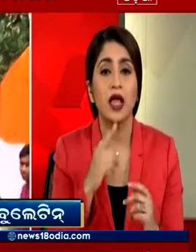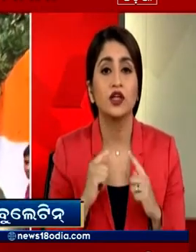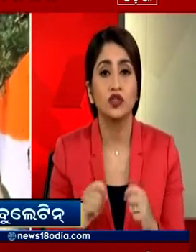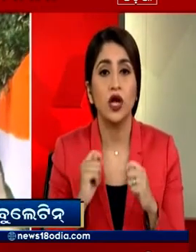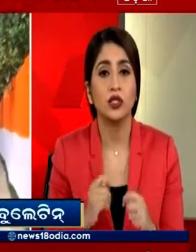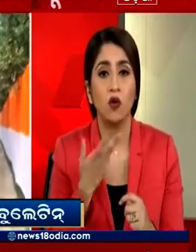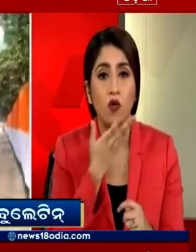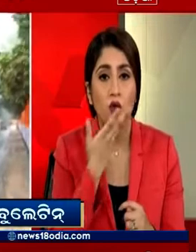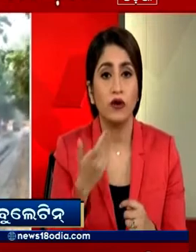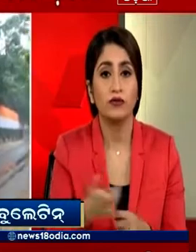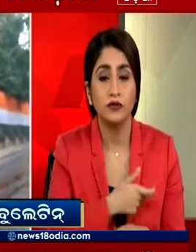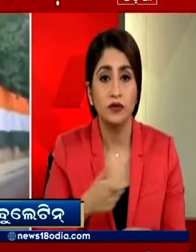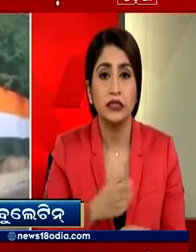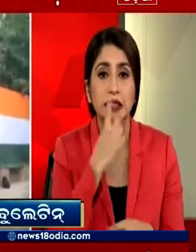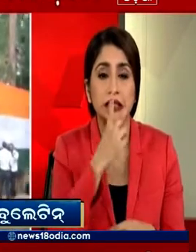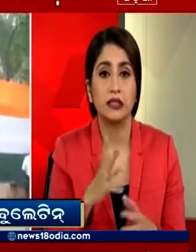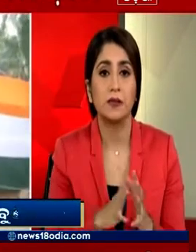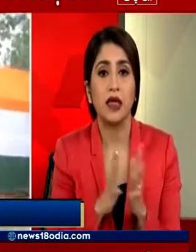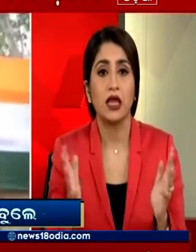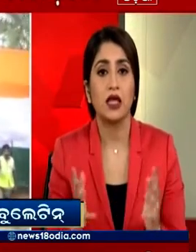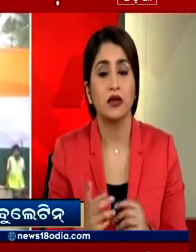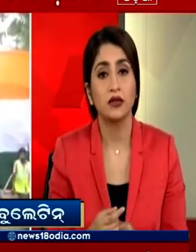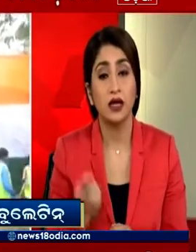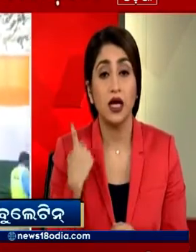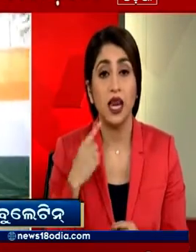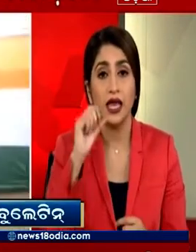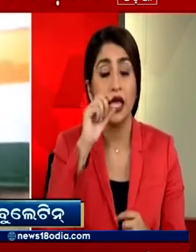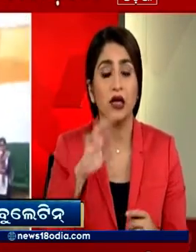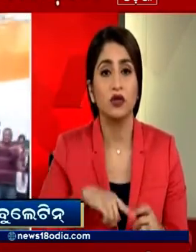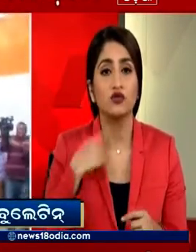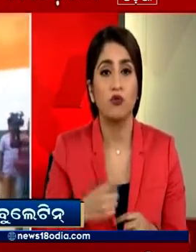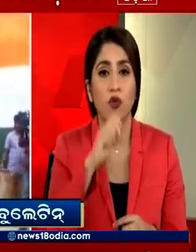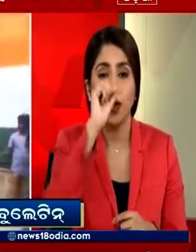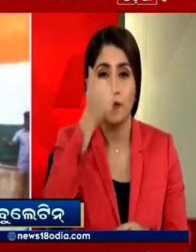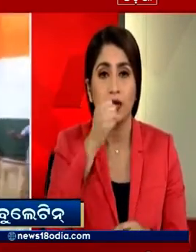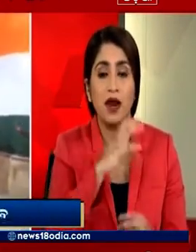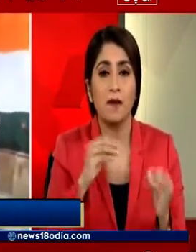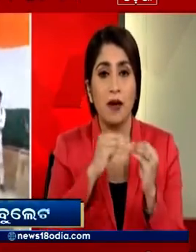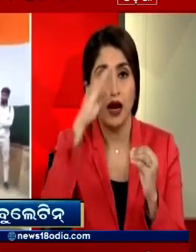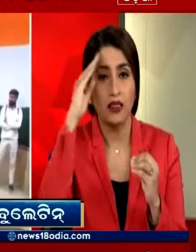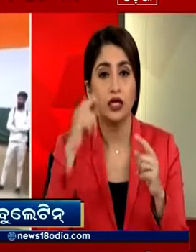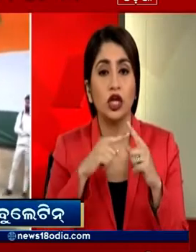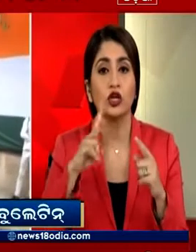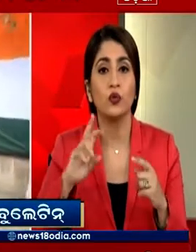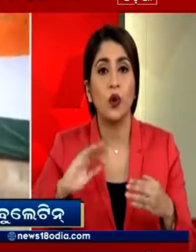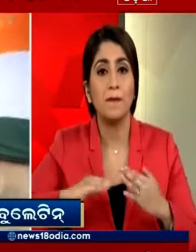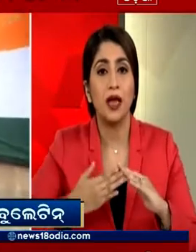करमचारी पानी का छड़काप करते नजर आए कल वहां भारत और बांगलादेश के बीच T20 मैच खेला जाना है